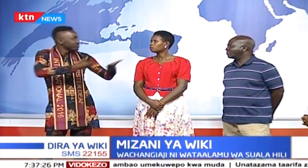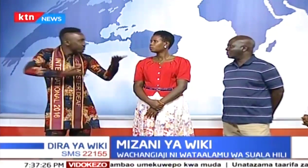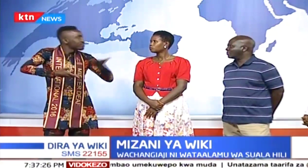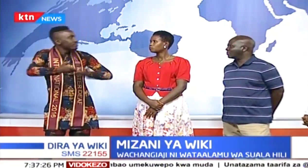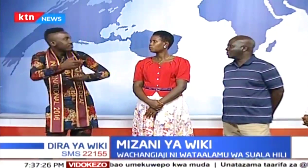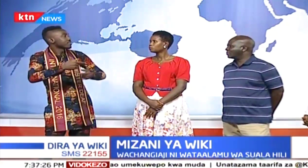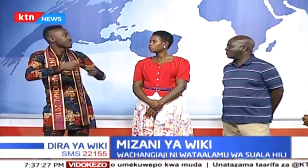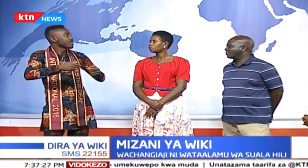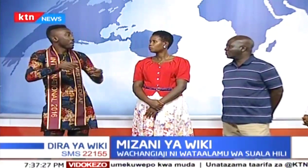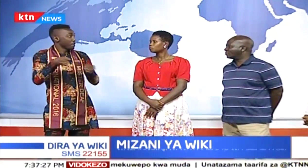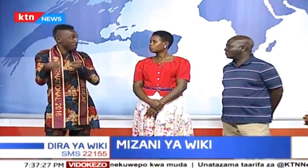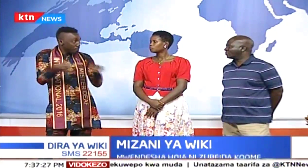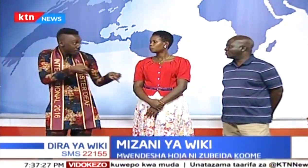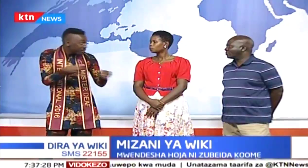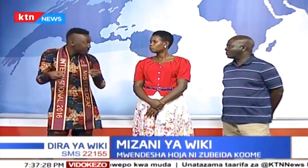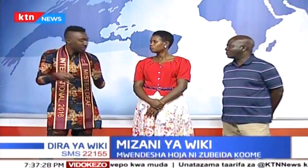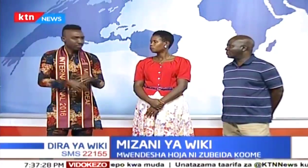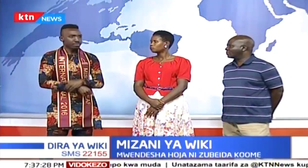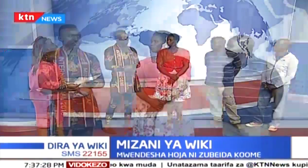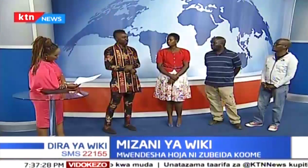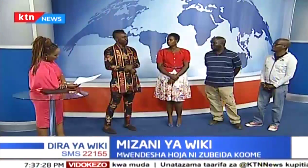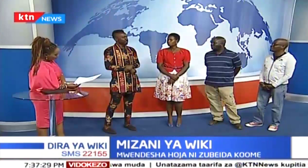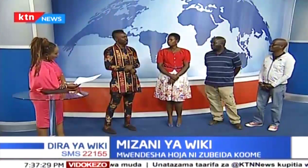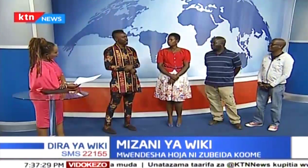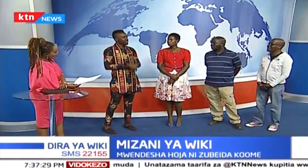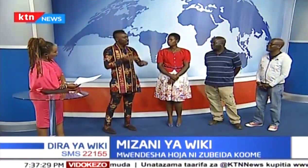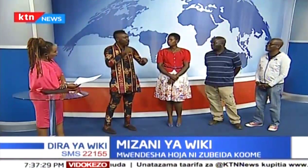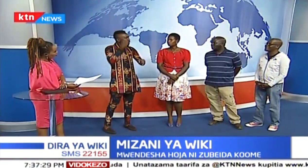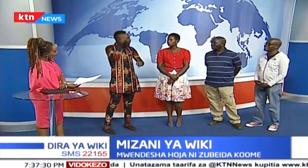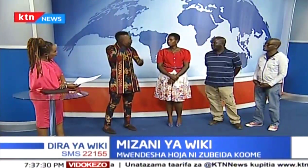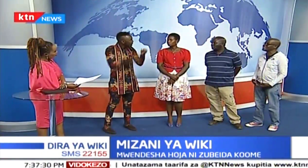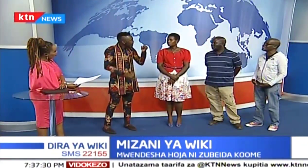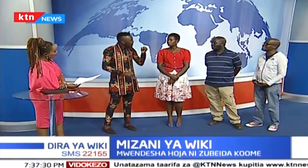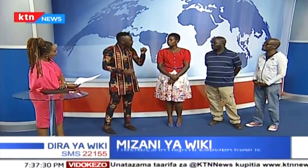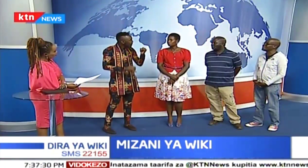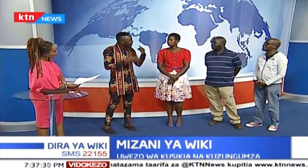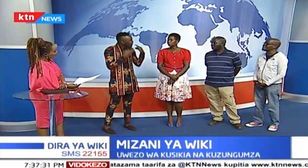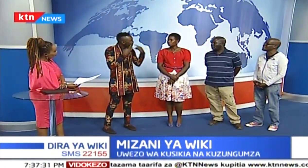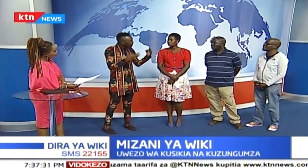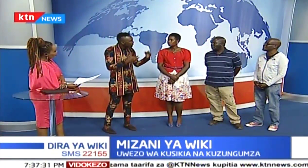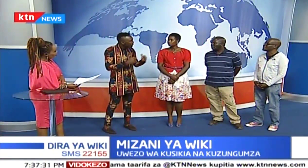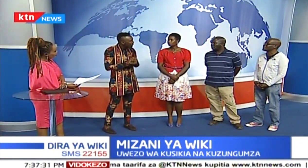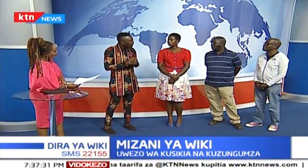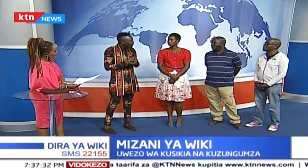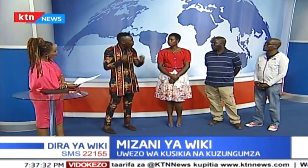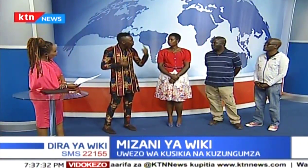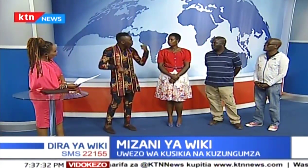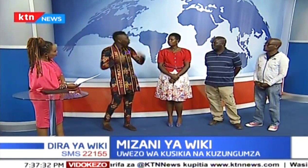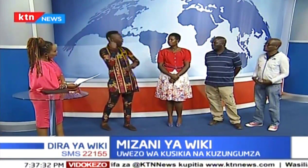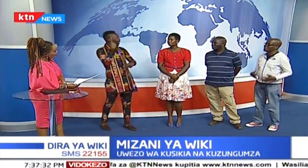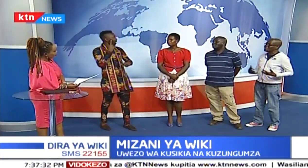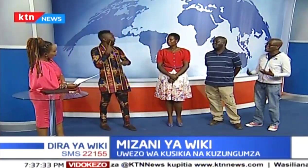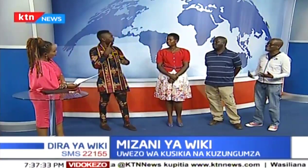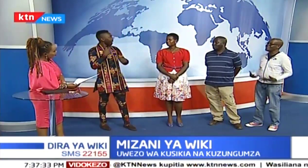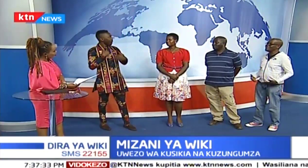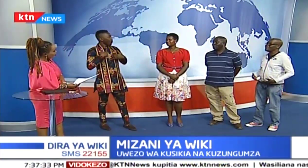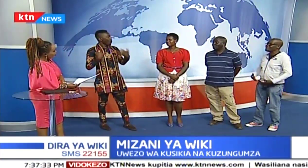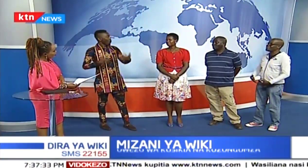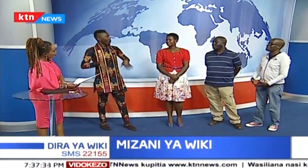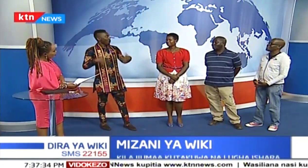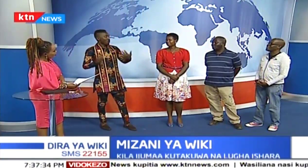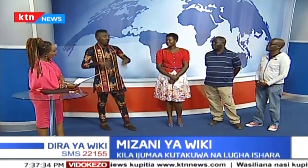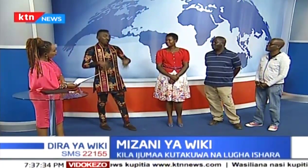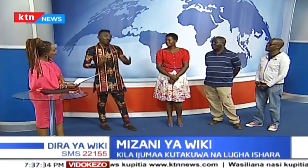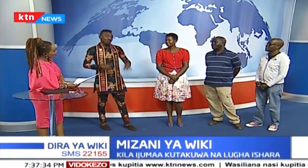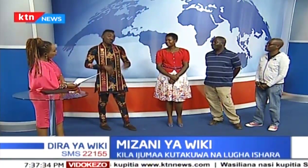Tuna kutana, unawulizo maswali, unatembea, unawonyesha jinsi, unaheza kujionyesha